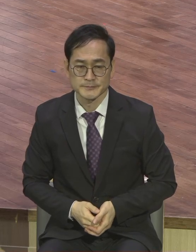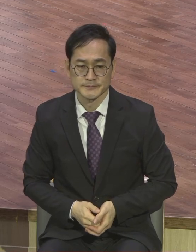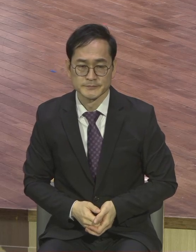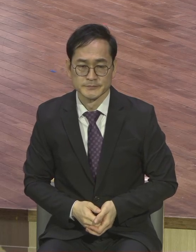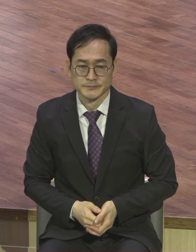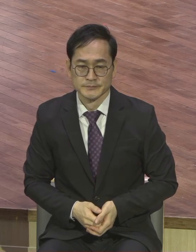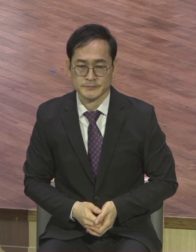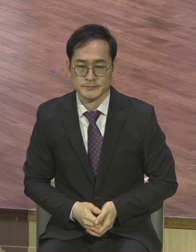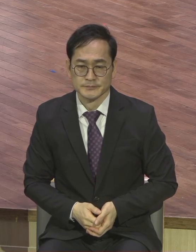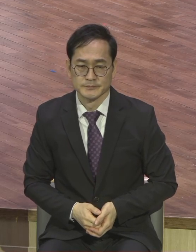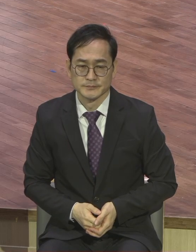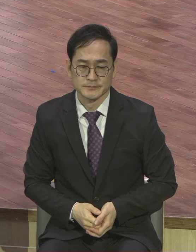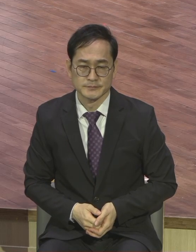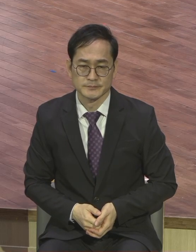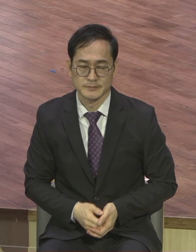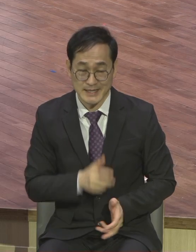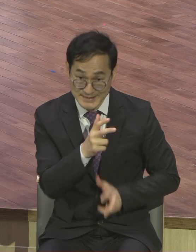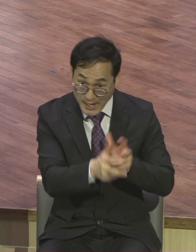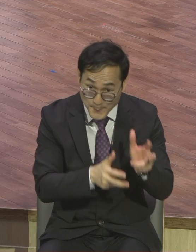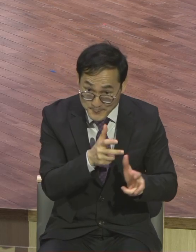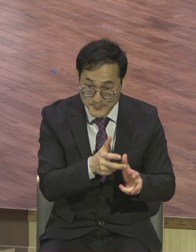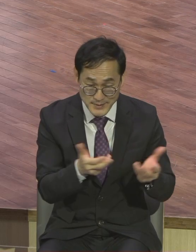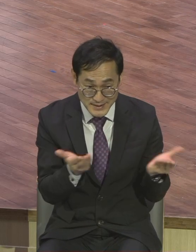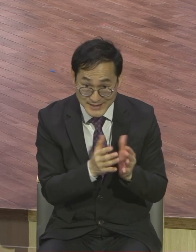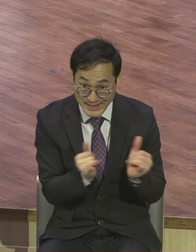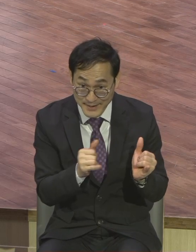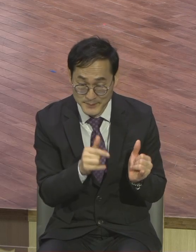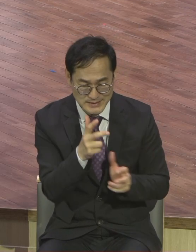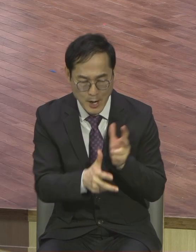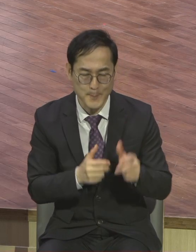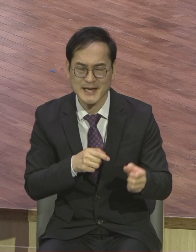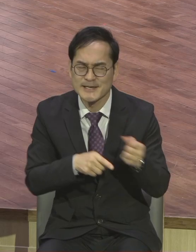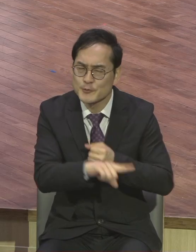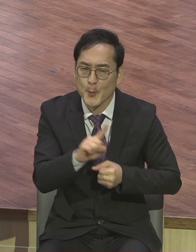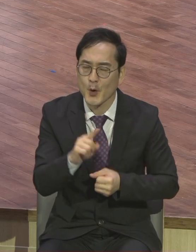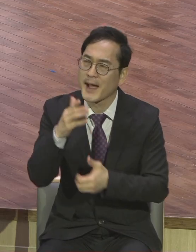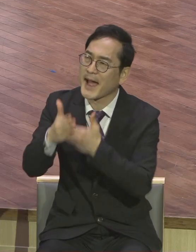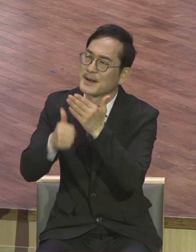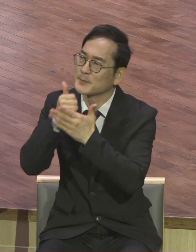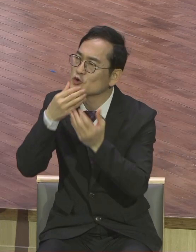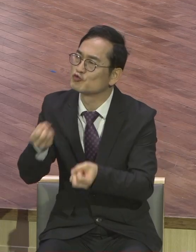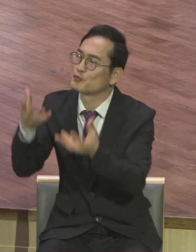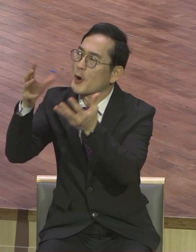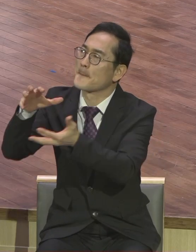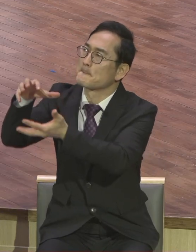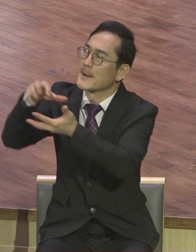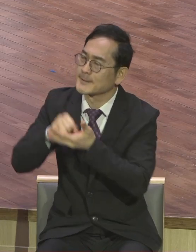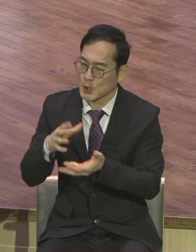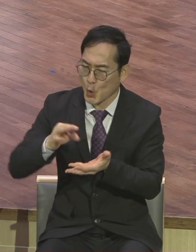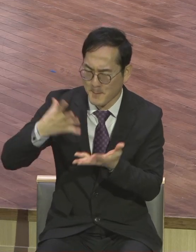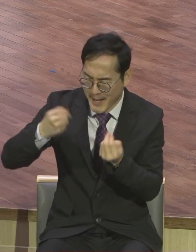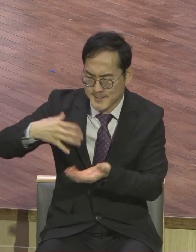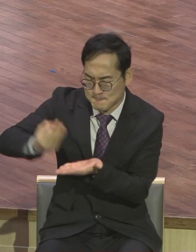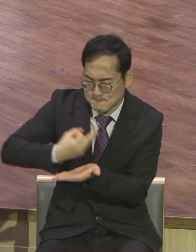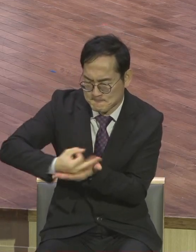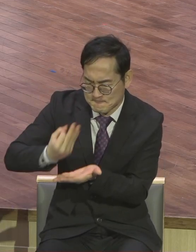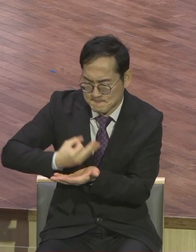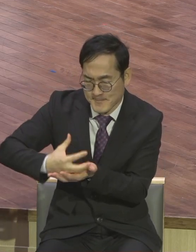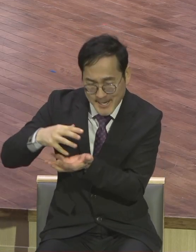사업하는 분들은 사업을 하는 이유 내가 하나님 앞에서 축복을 받아서 돈을 많이 벌어서 내가 정말로 내가 성교사를